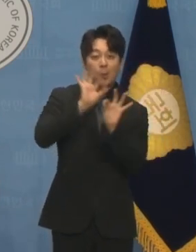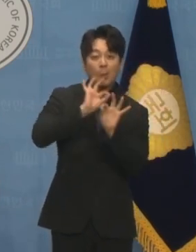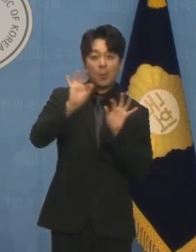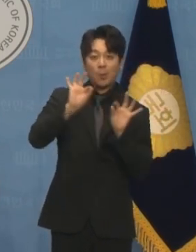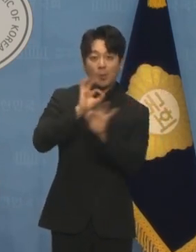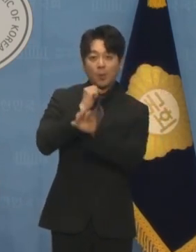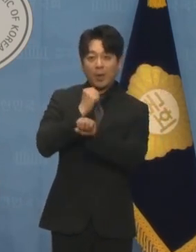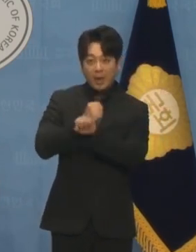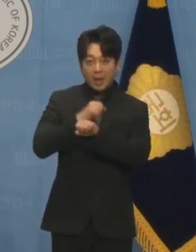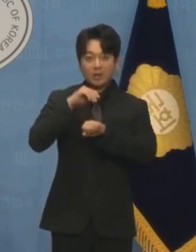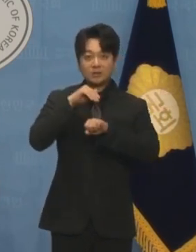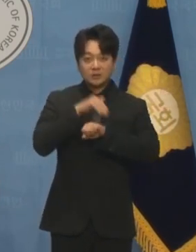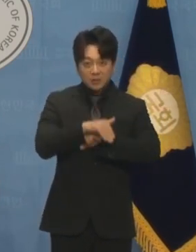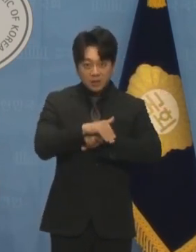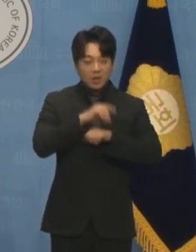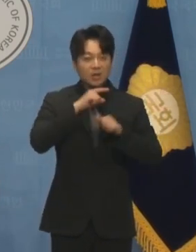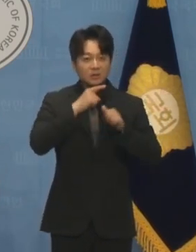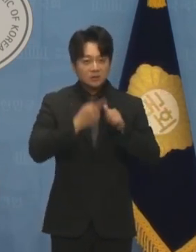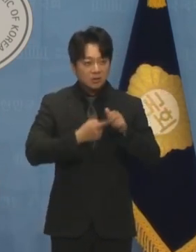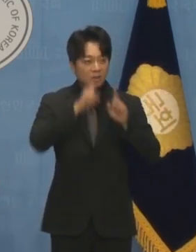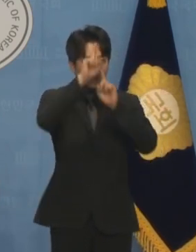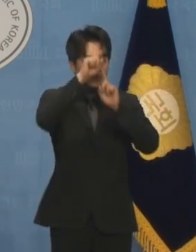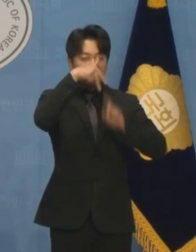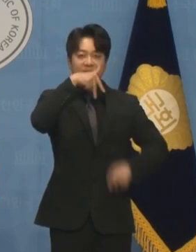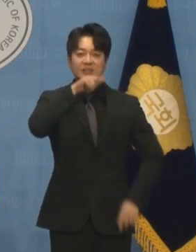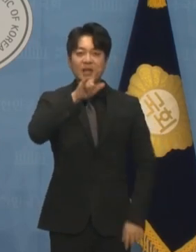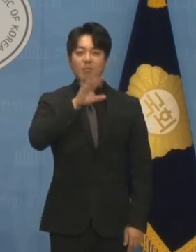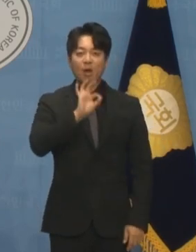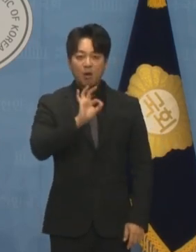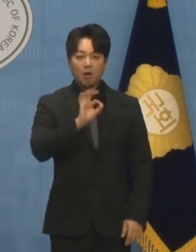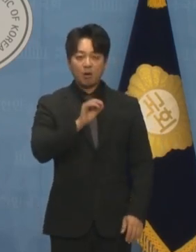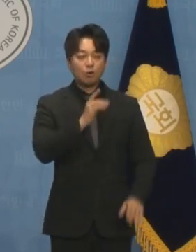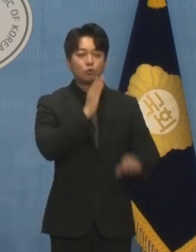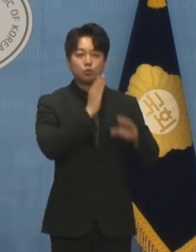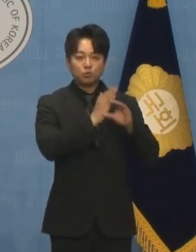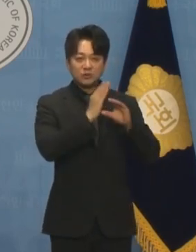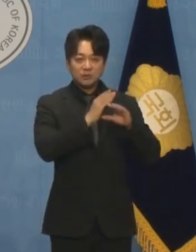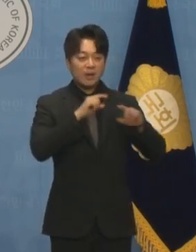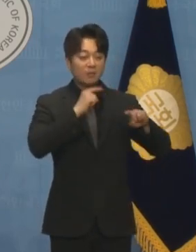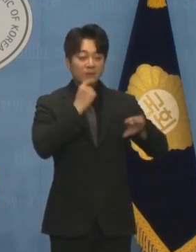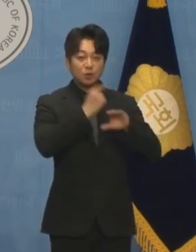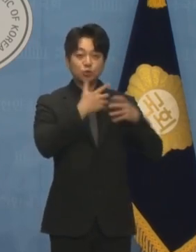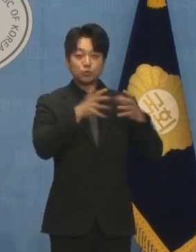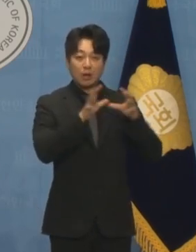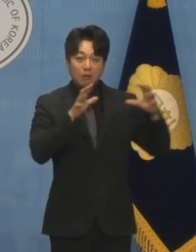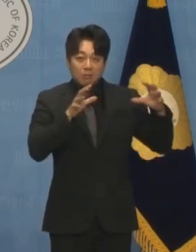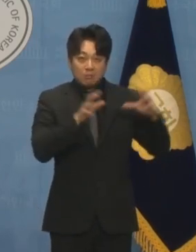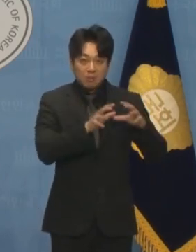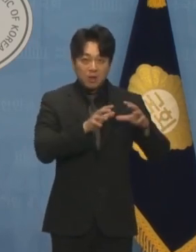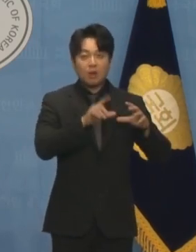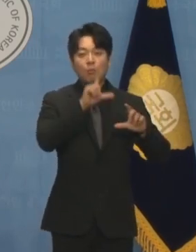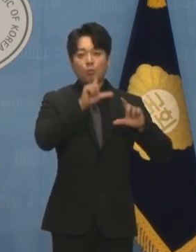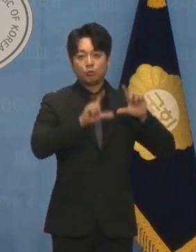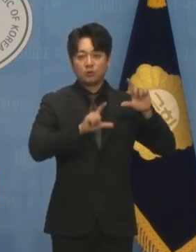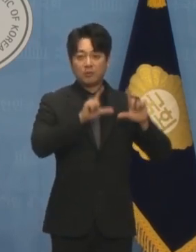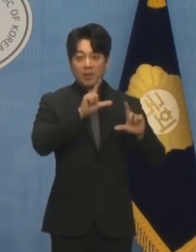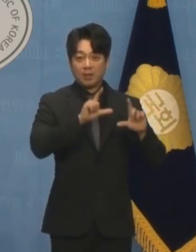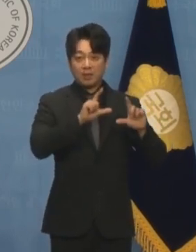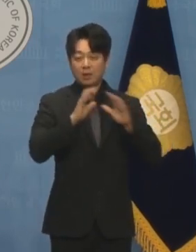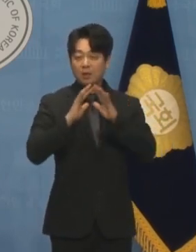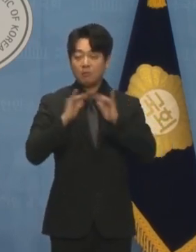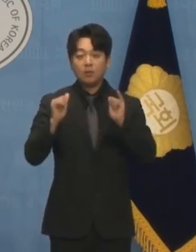명심만 판치고 있는 민주당에게 민주주의의 모습은 도저히